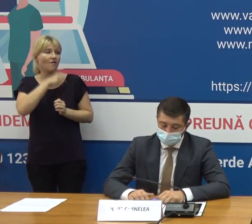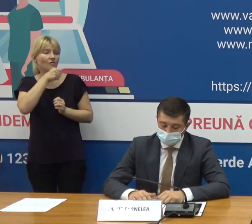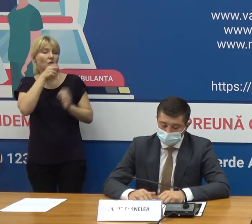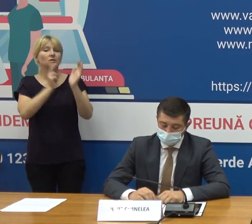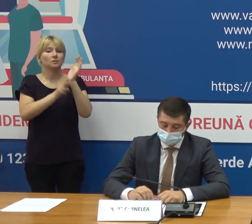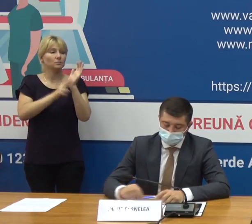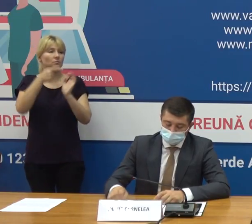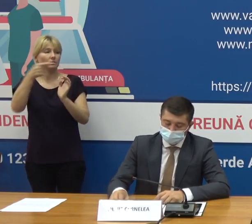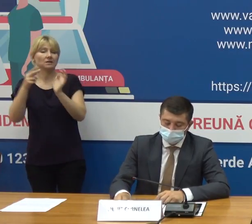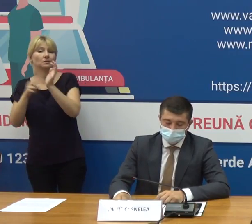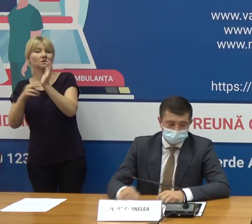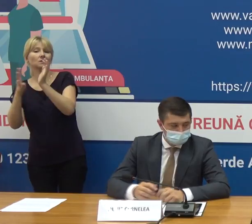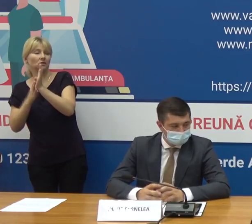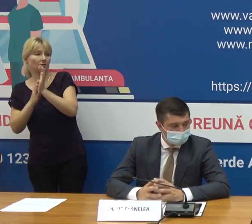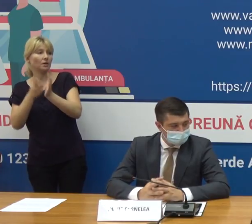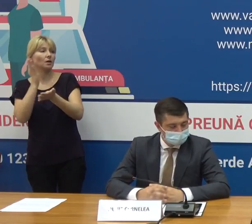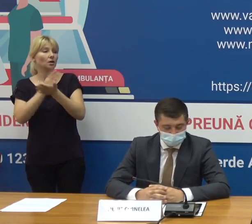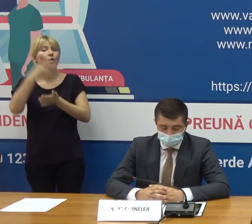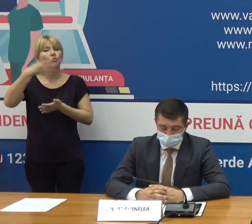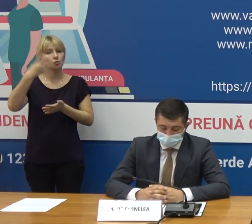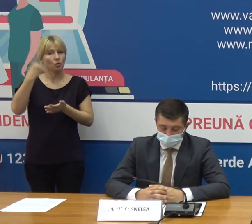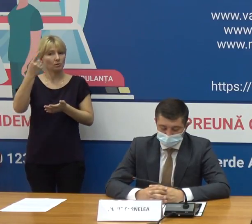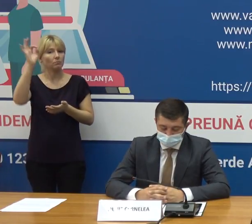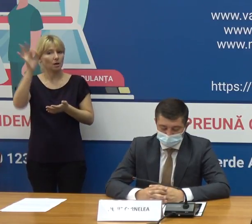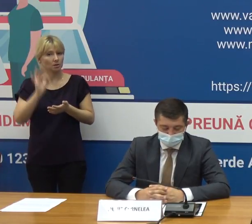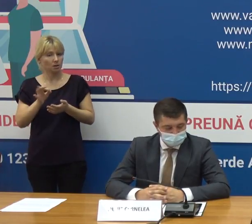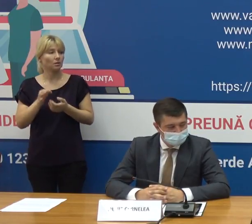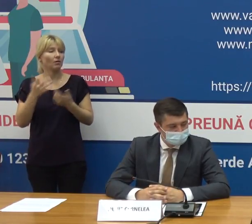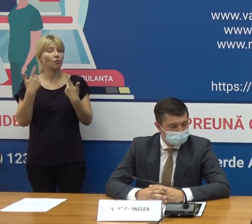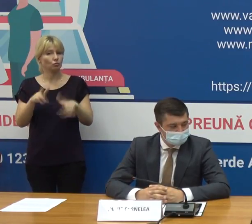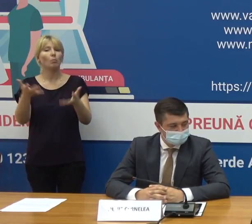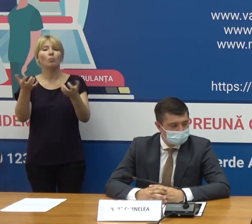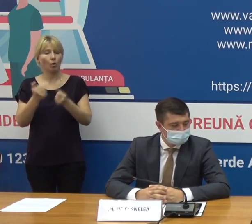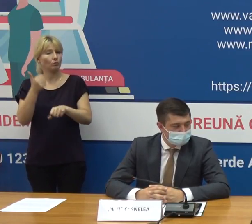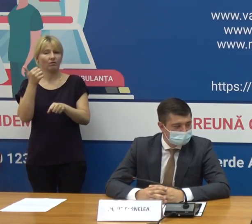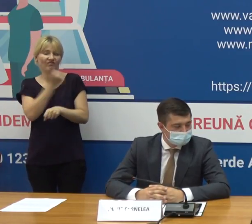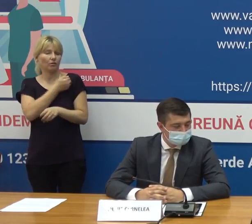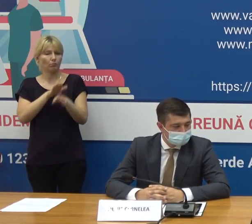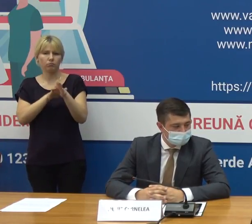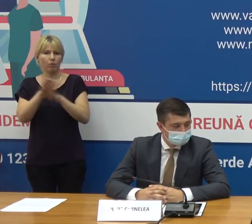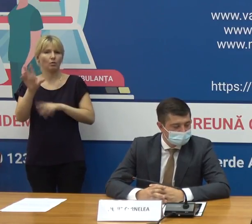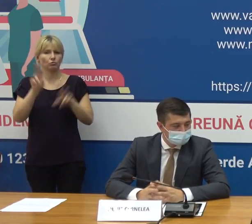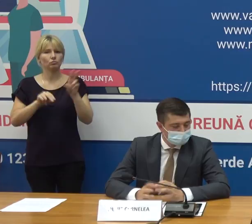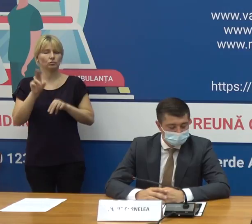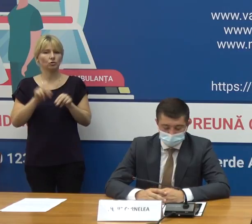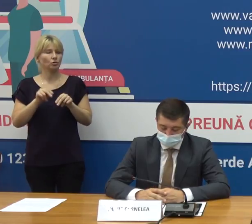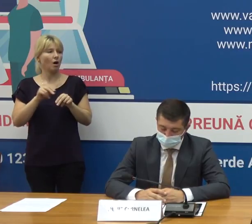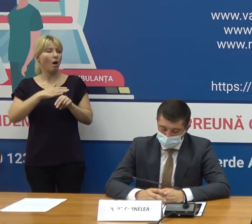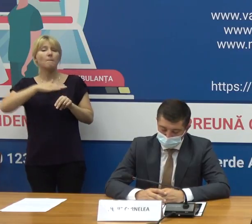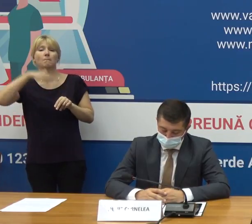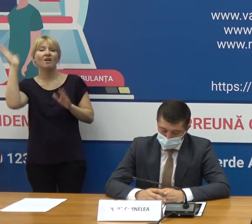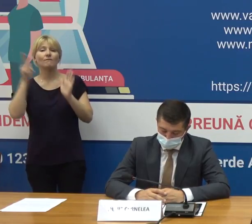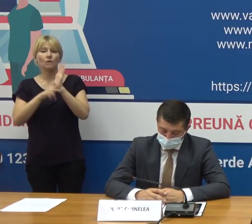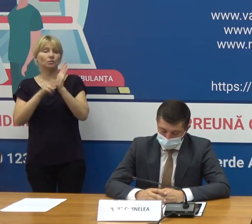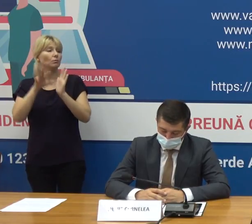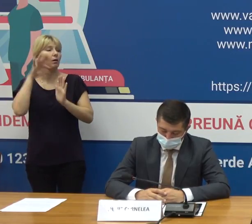-79 avem 41% care au o schemă completă de vaccinare și persoanele cu vârstă de peste 80